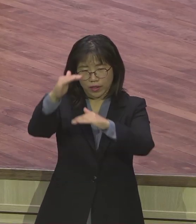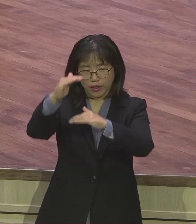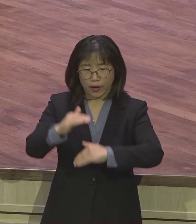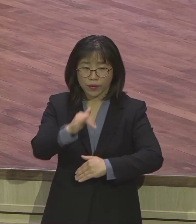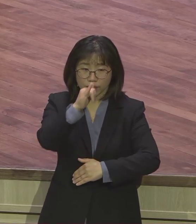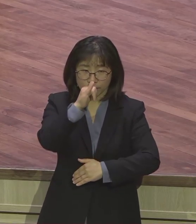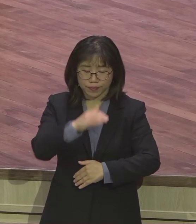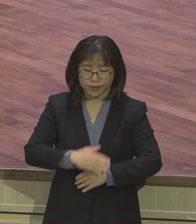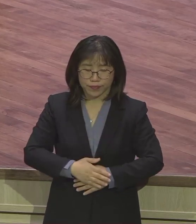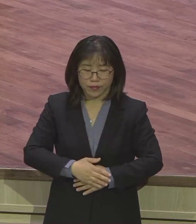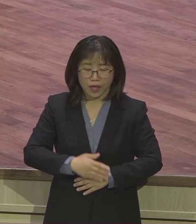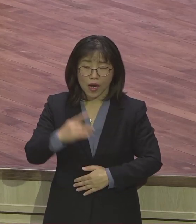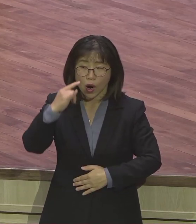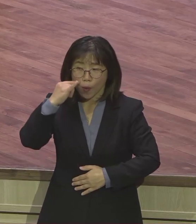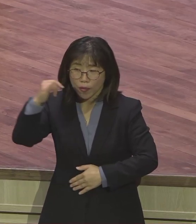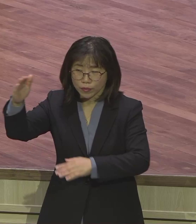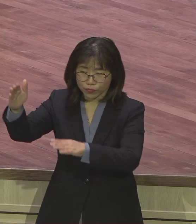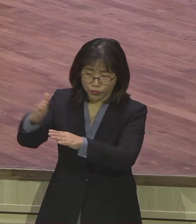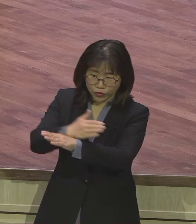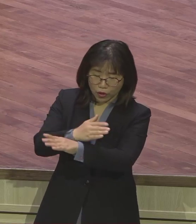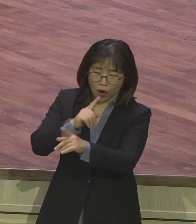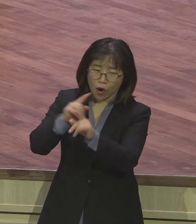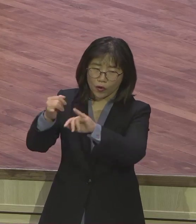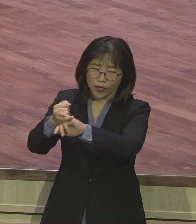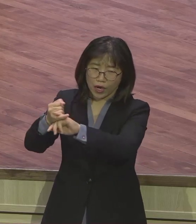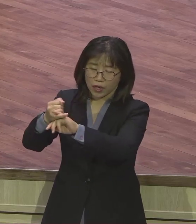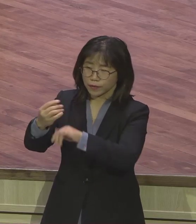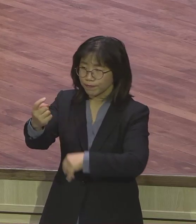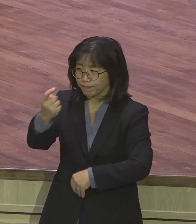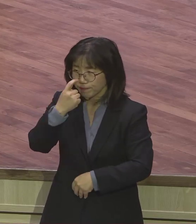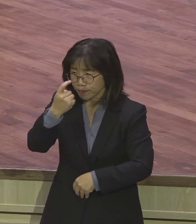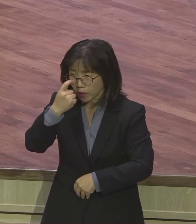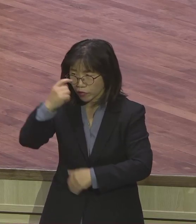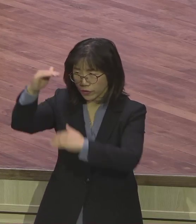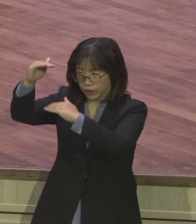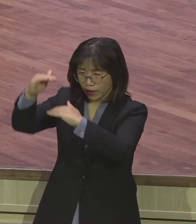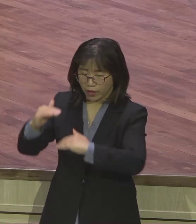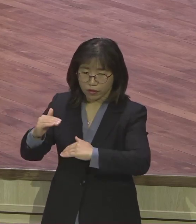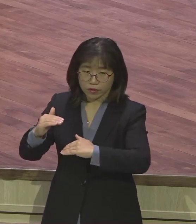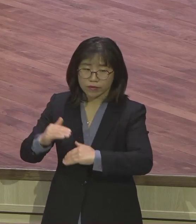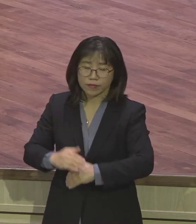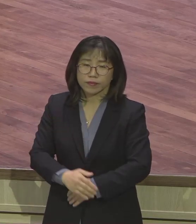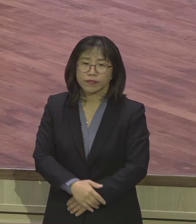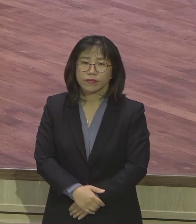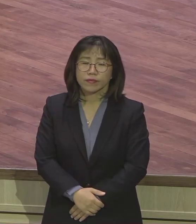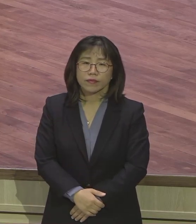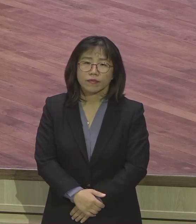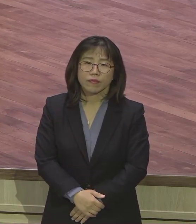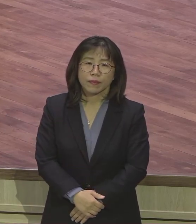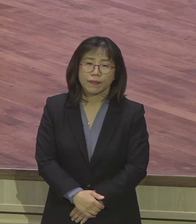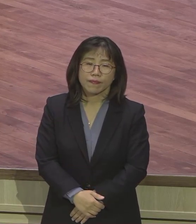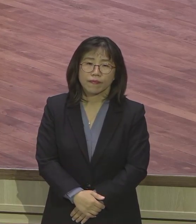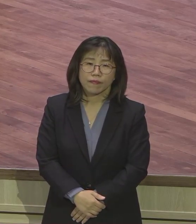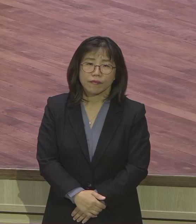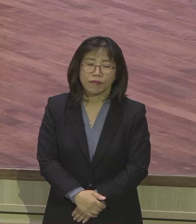받은 언약 교육입니다. 부모님으로부터 받은 언약 교육. 이것이 모세를